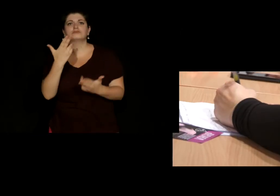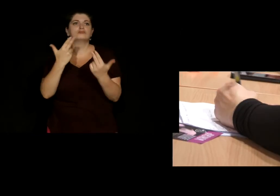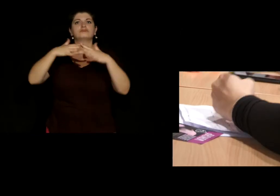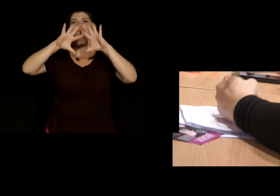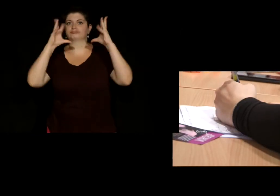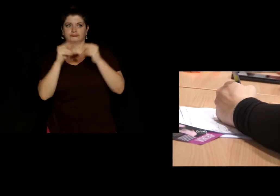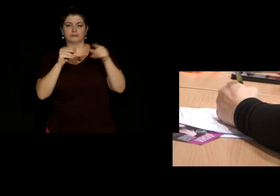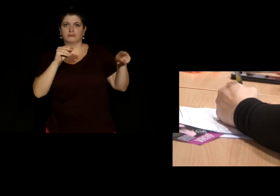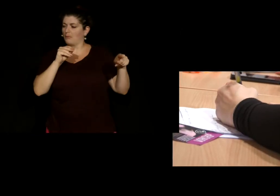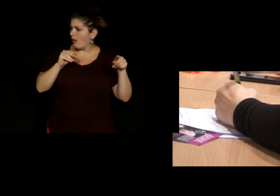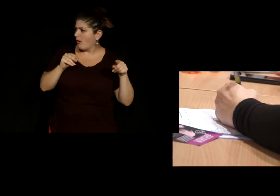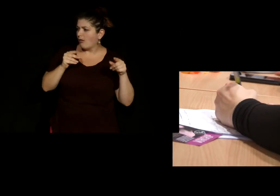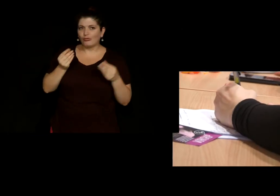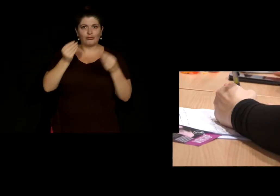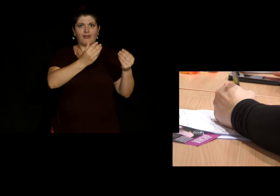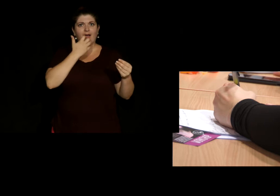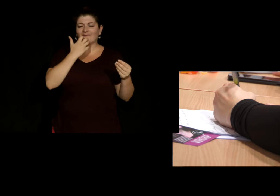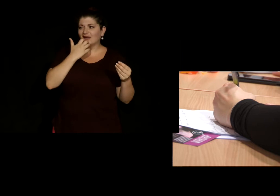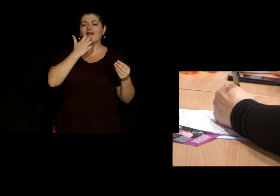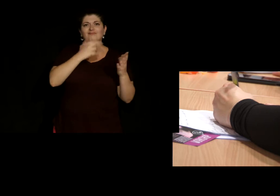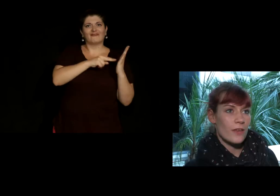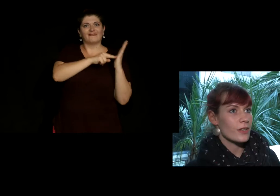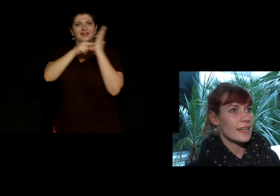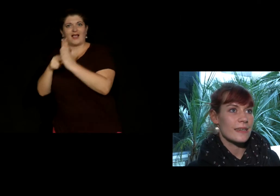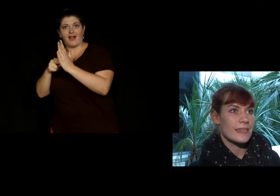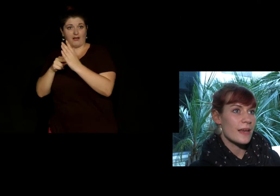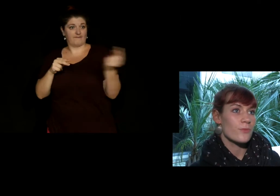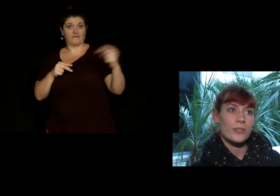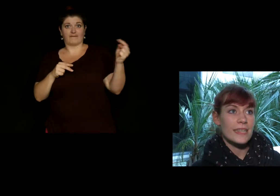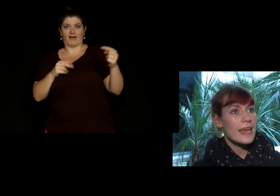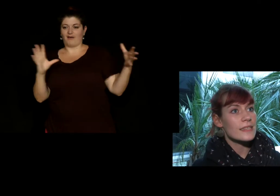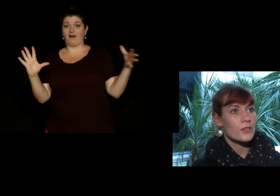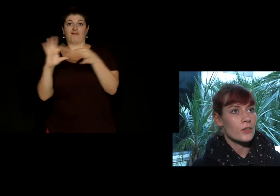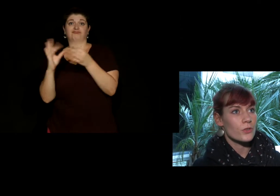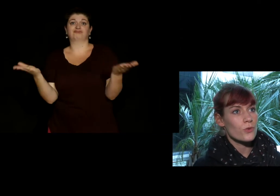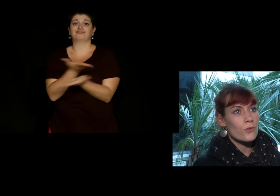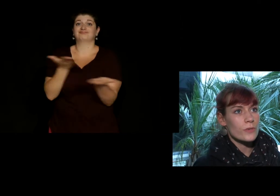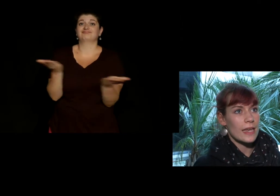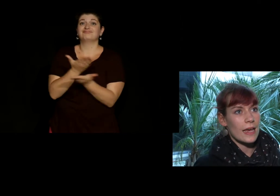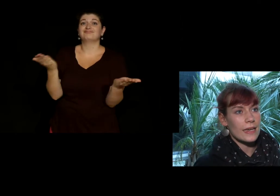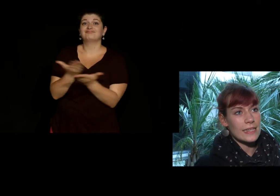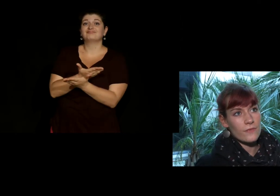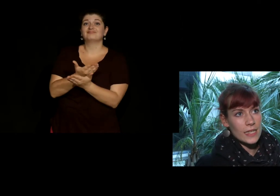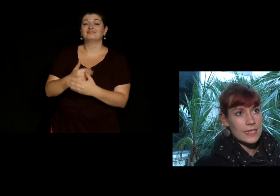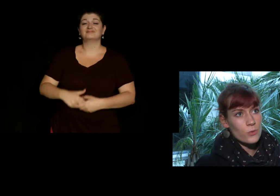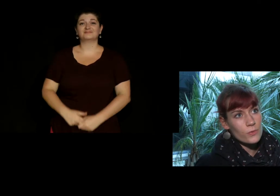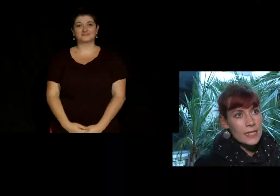à la LSF c'était bien de savoir dire les bases de politesse que du coup ça aidait à fidéliser le public